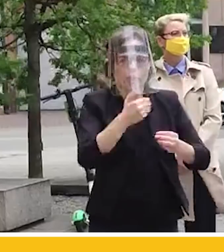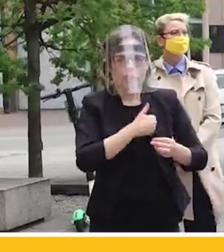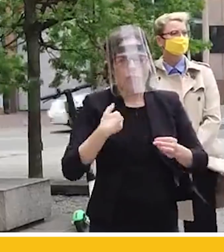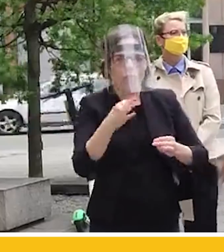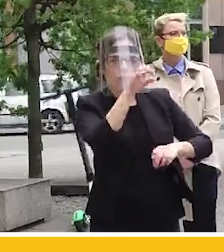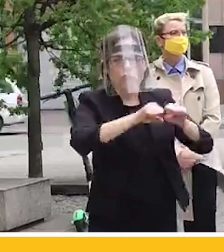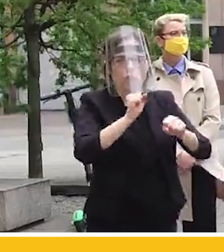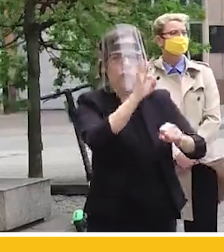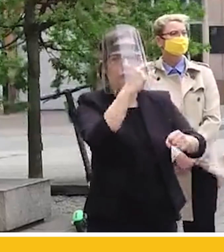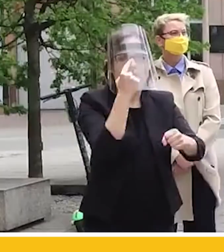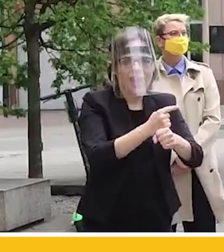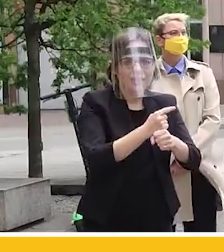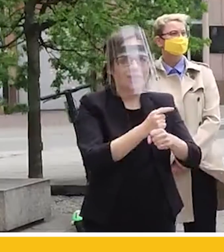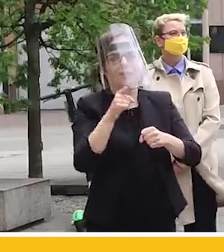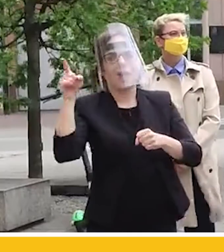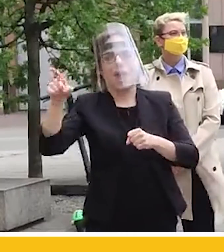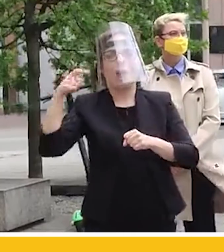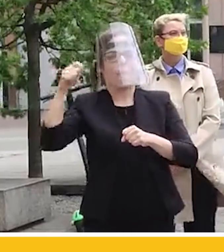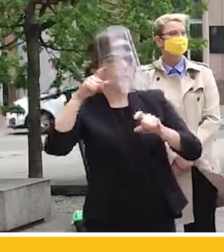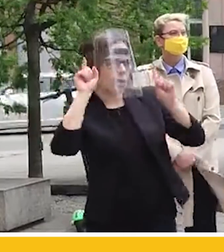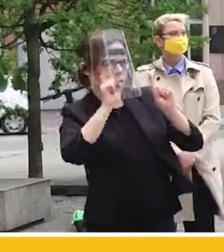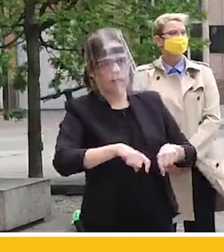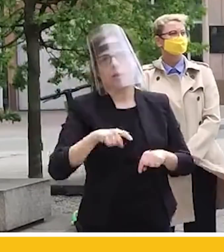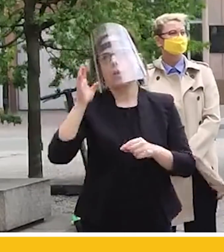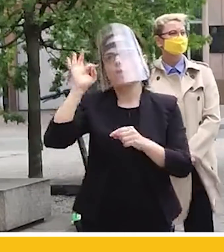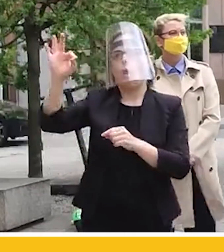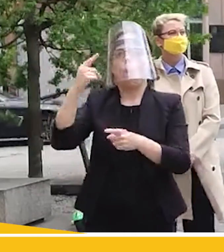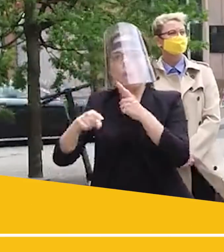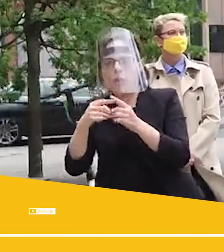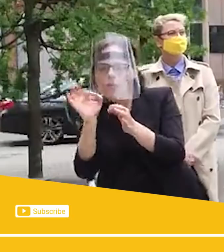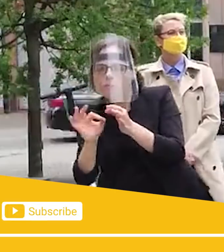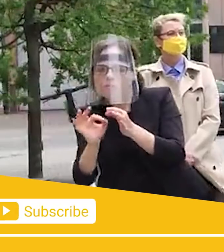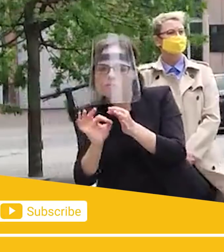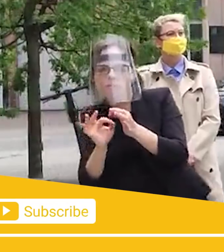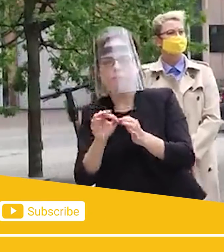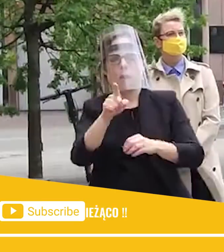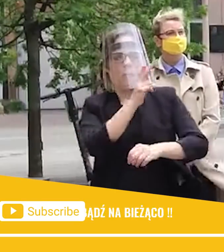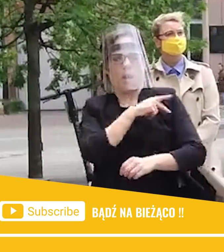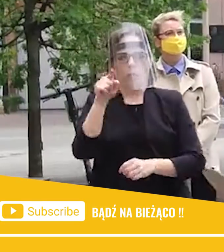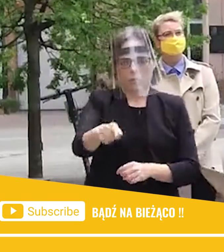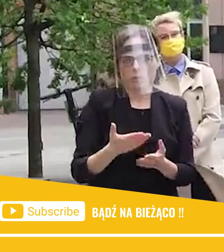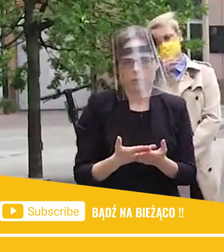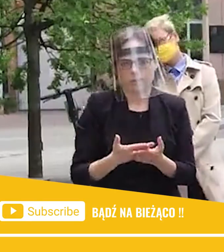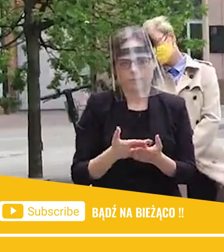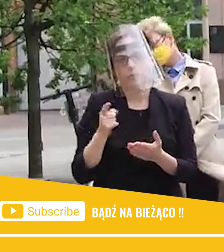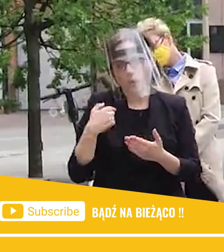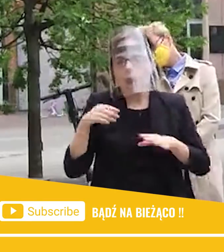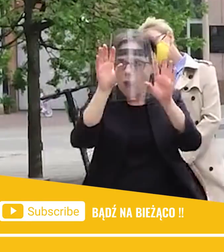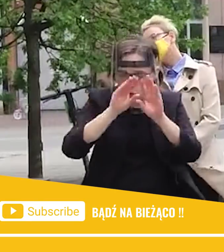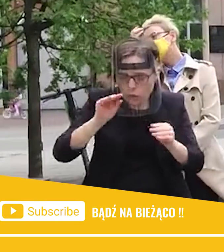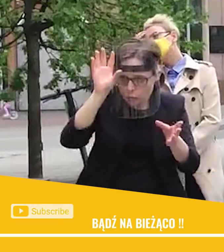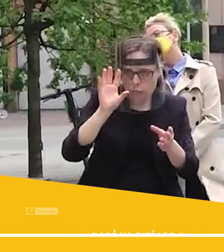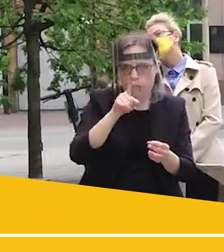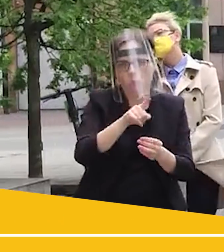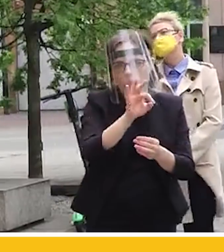Polsce i dokonywać swoich własnych politycznych wyborów i politycznych kalkulacji? Z całym szacunkiem dla dorobku naukowego pani profesor